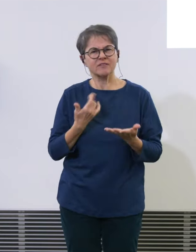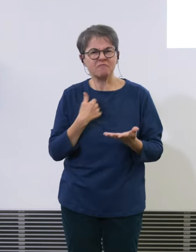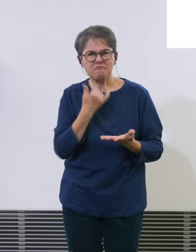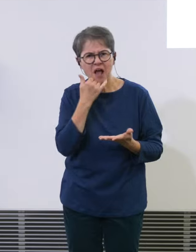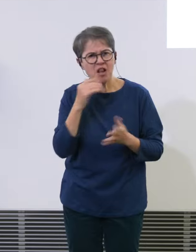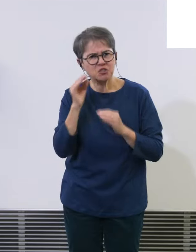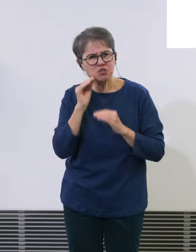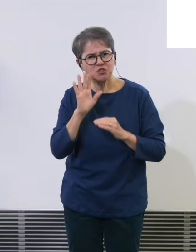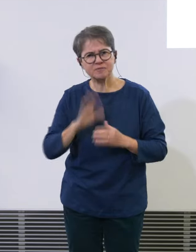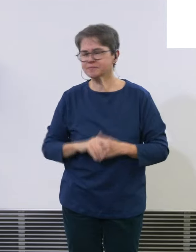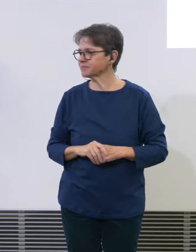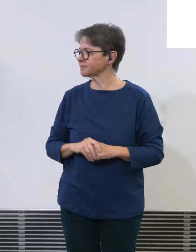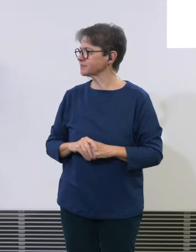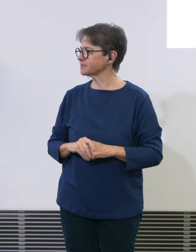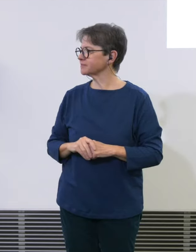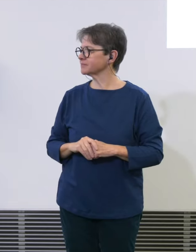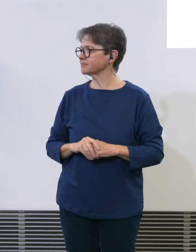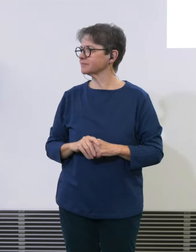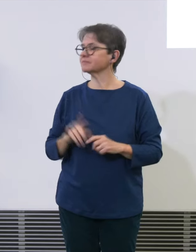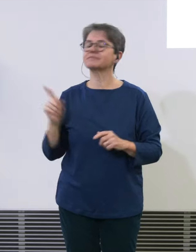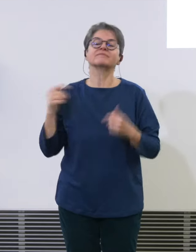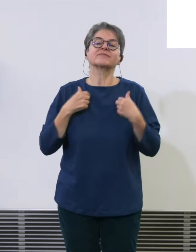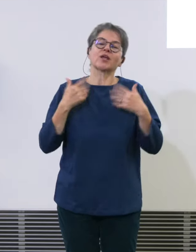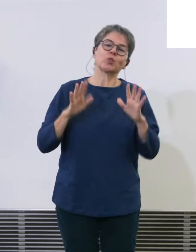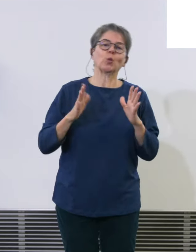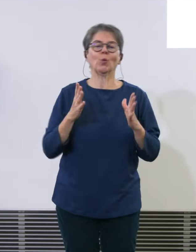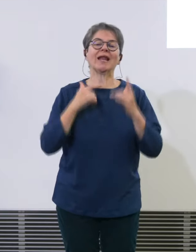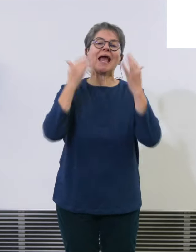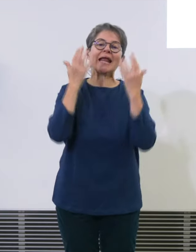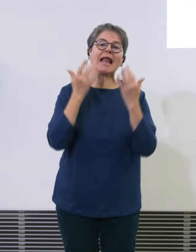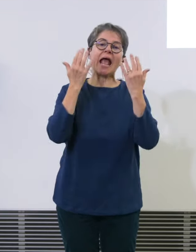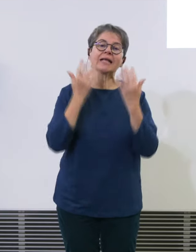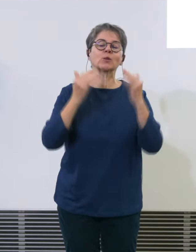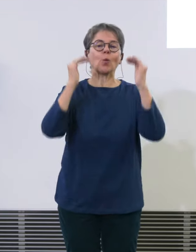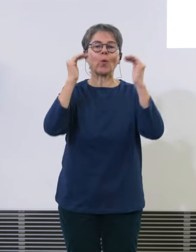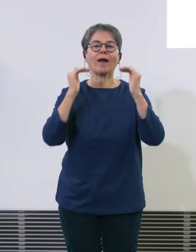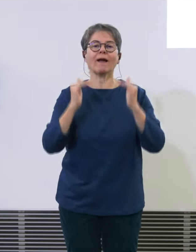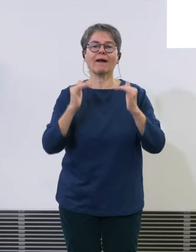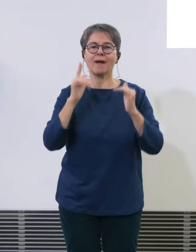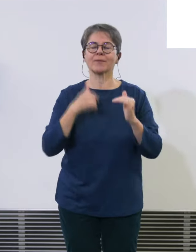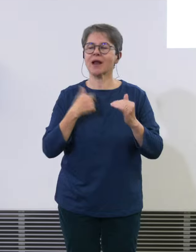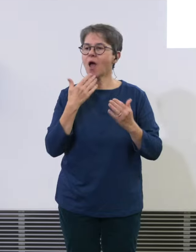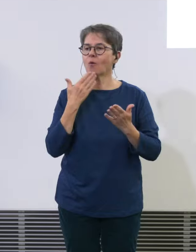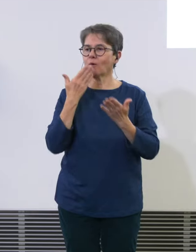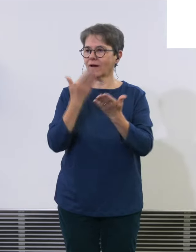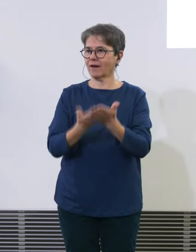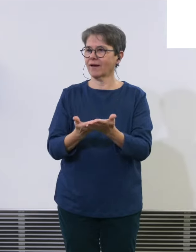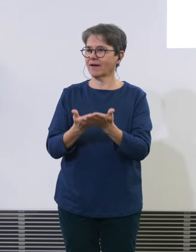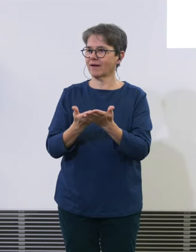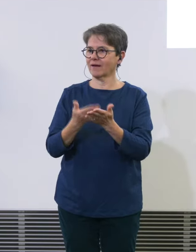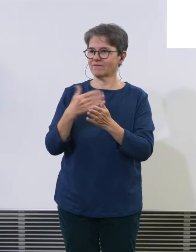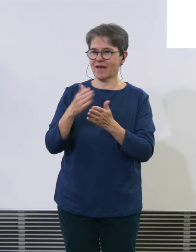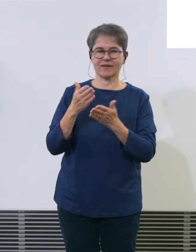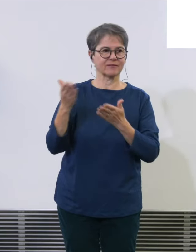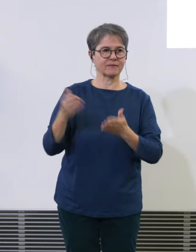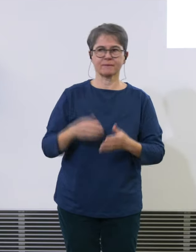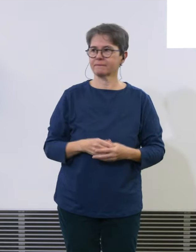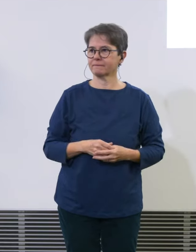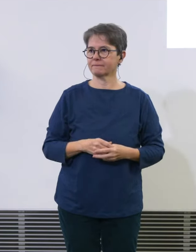Das ist eine reine rechnerische Betrachtung aber da gebe ich auch das Wort gerne weiter Zielvorgabe ist